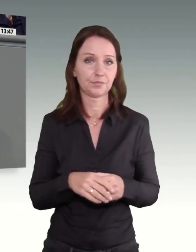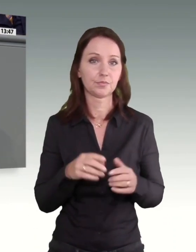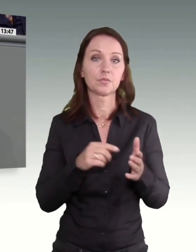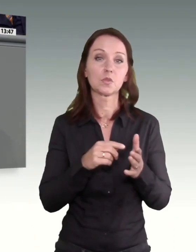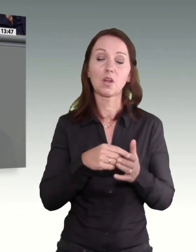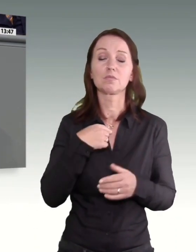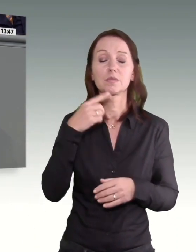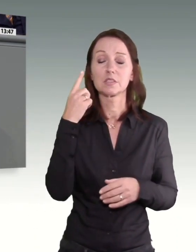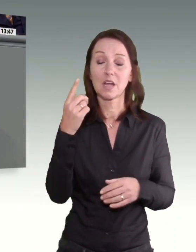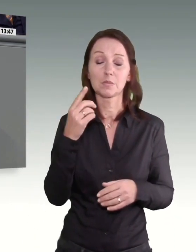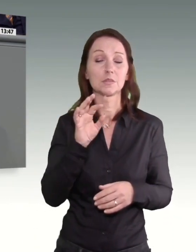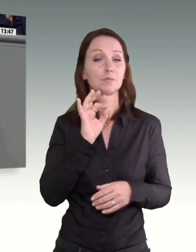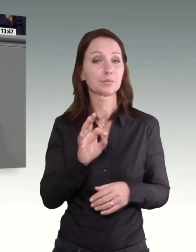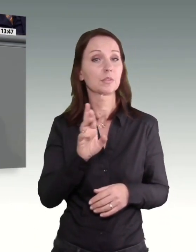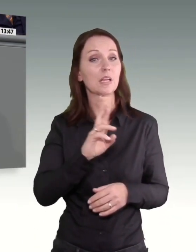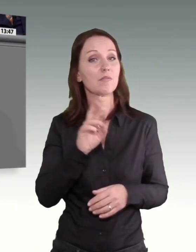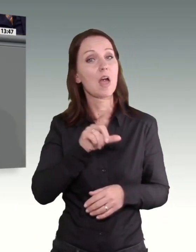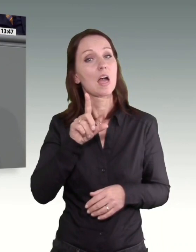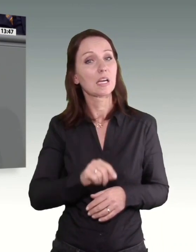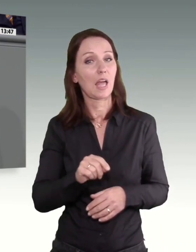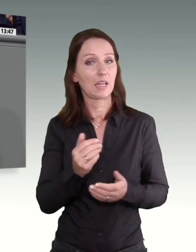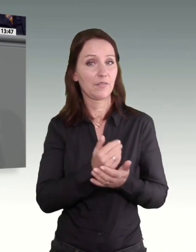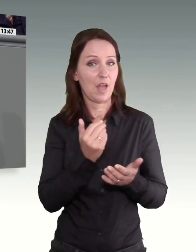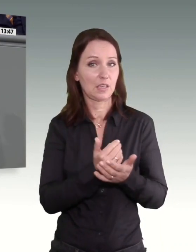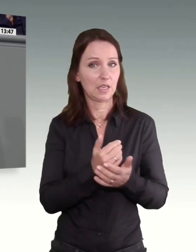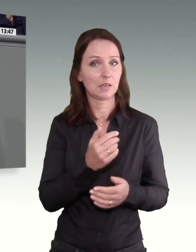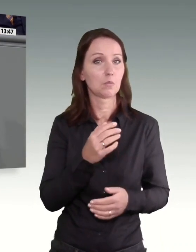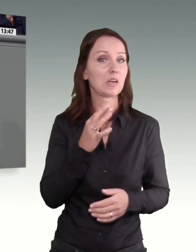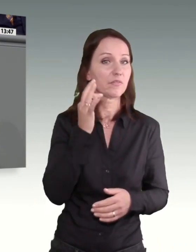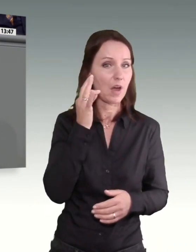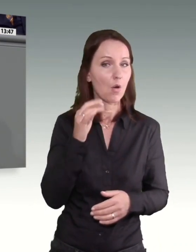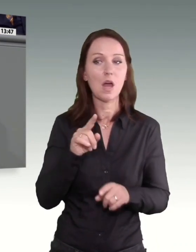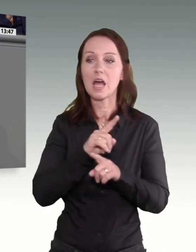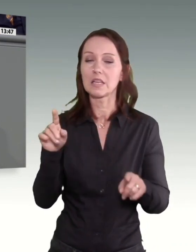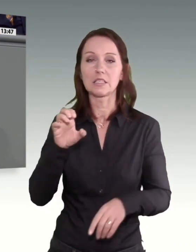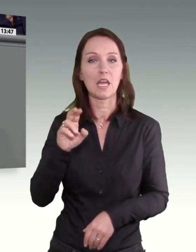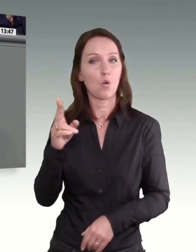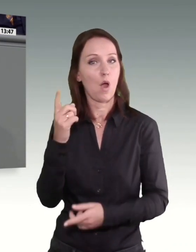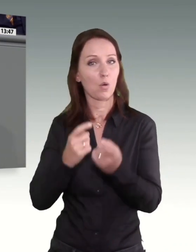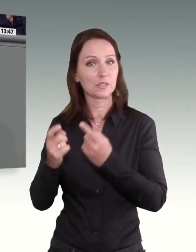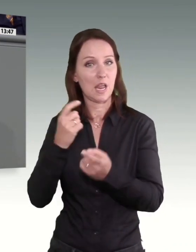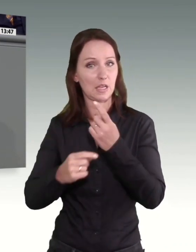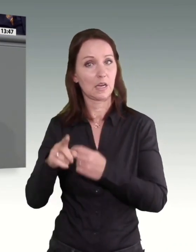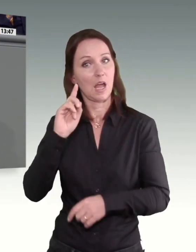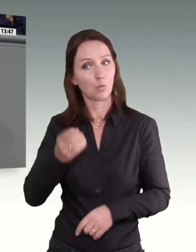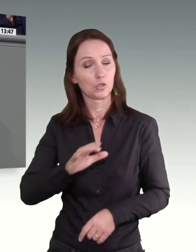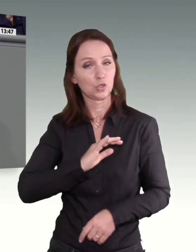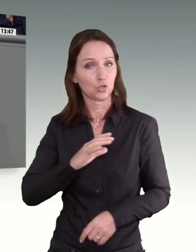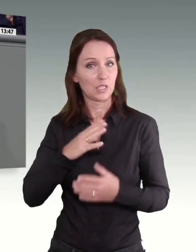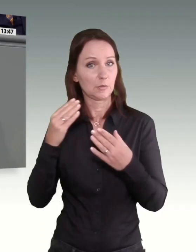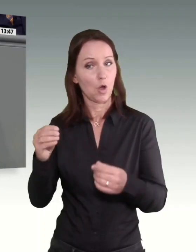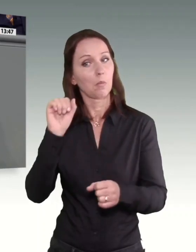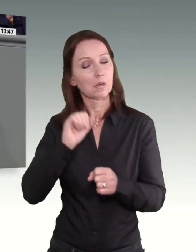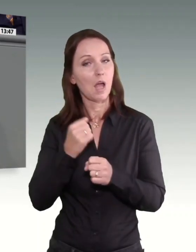Geringverdienern, Frauen und Nicht-EU-Ausländer, die Chance erhalten müssen, den Einstieg in den Arbeitsmarkt zu schaffen.